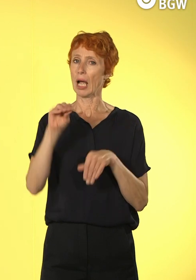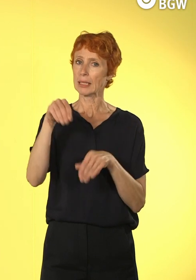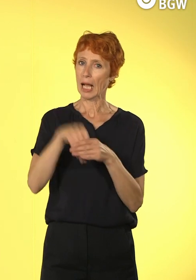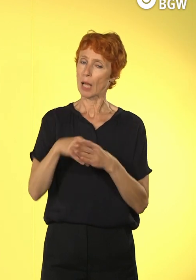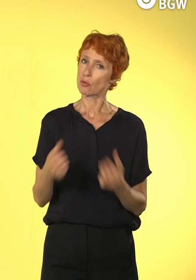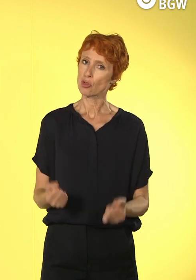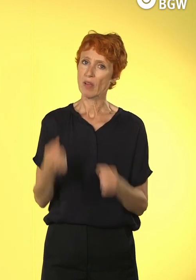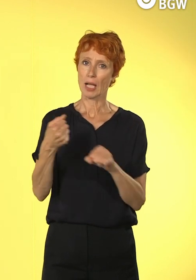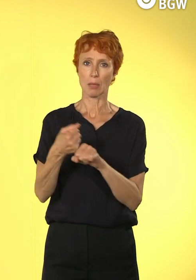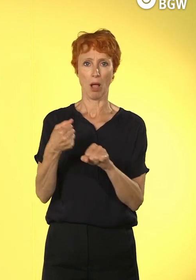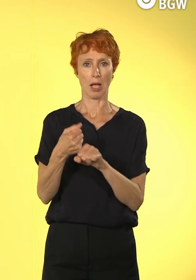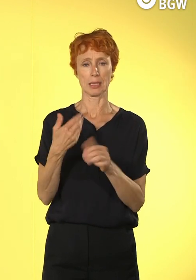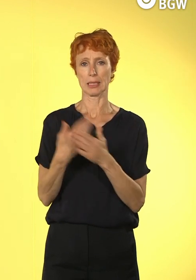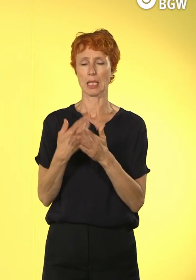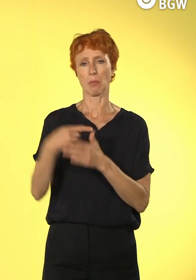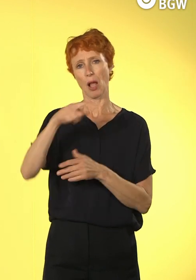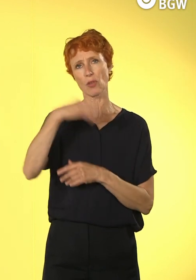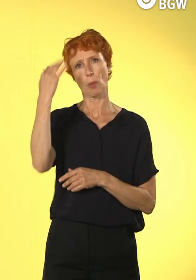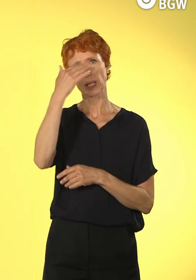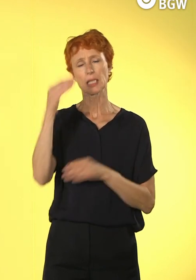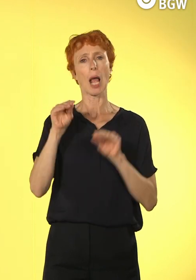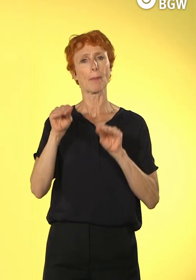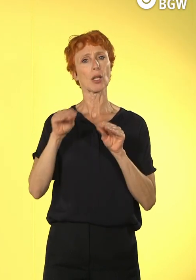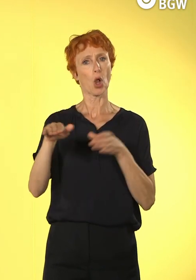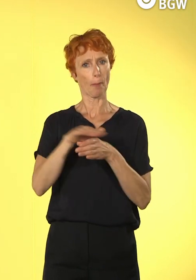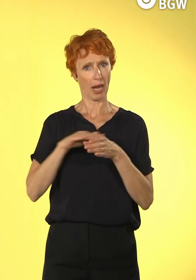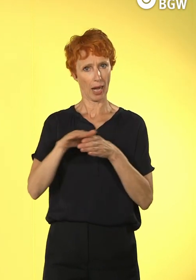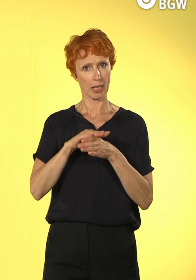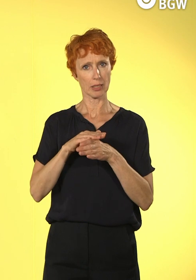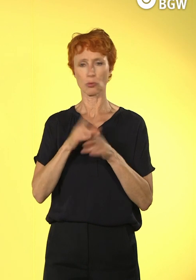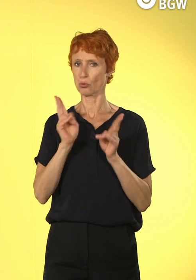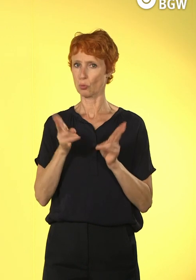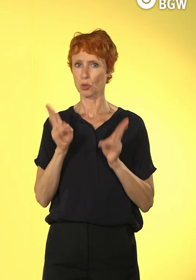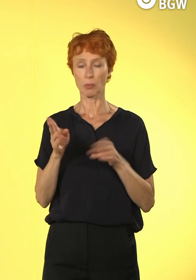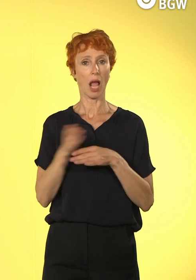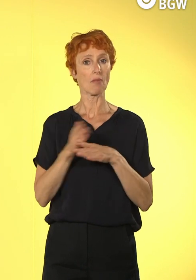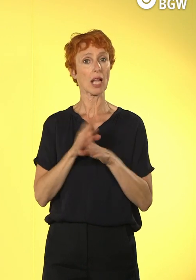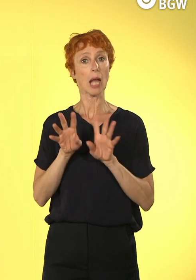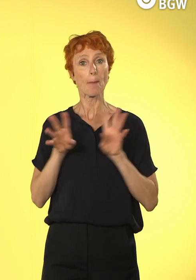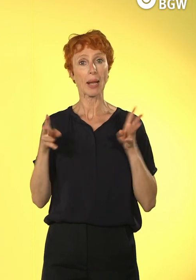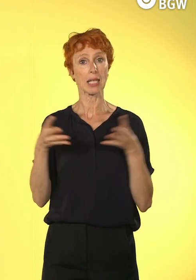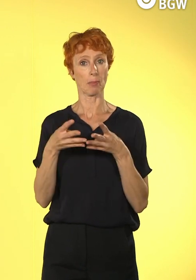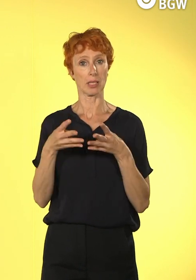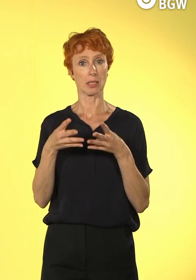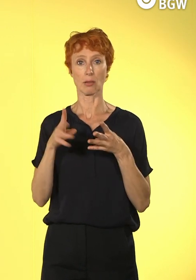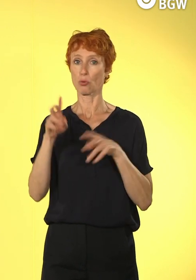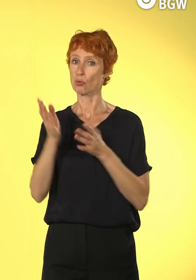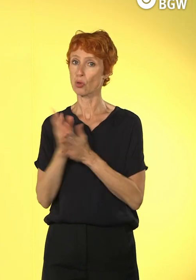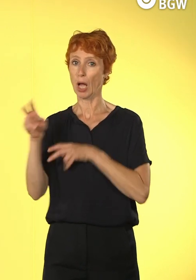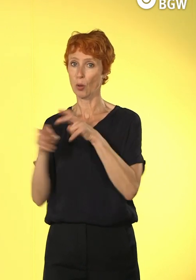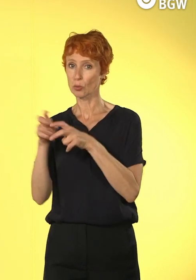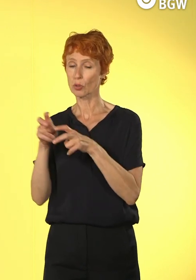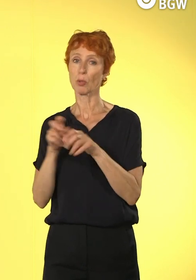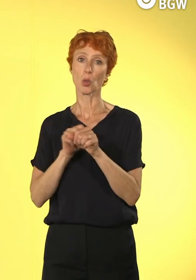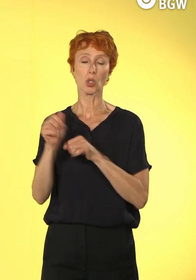Und insofern sagen wir also auch, Pädagogik nicht nur in der Pandemie muss auch diese Anknüpfungspunkte zur Digitalisierung